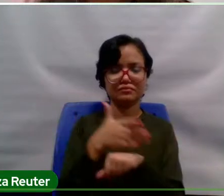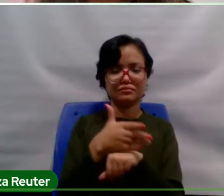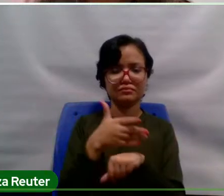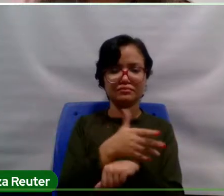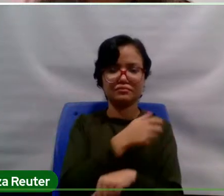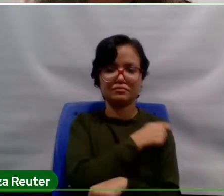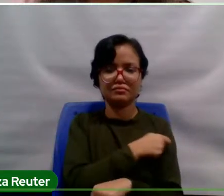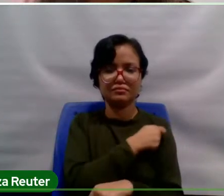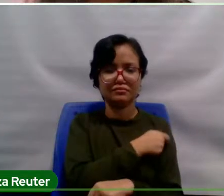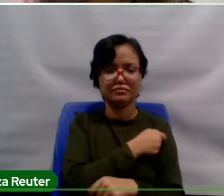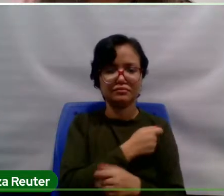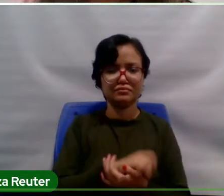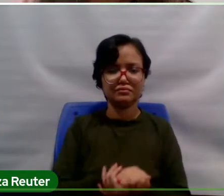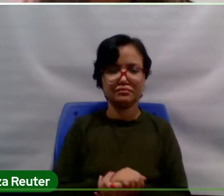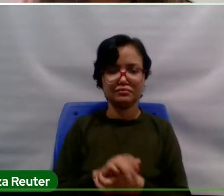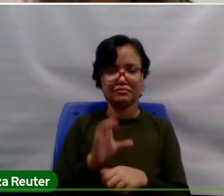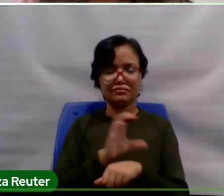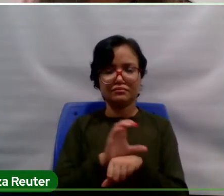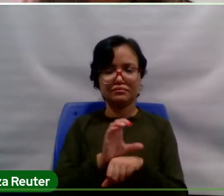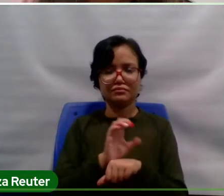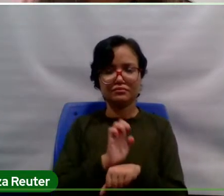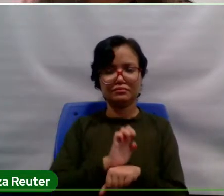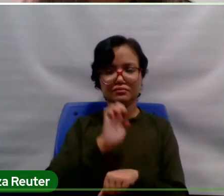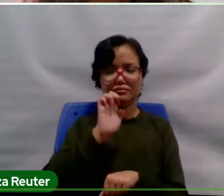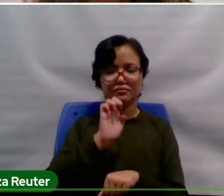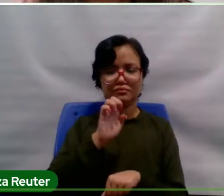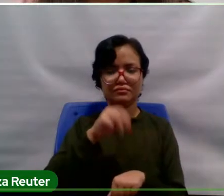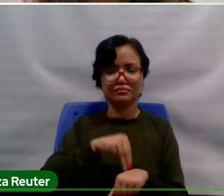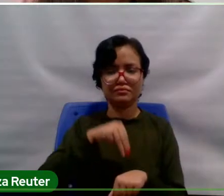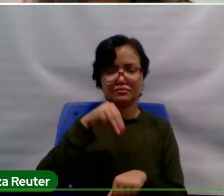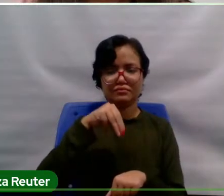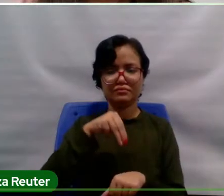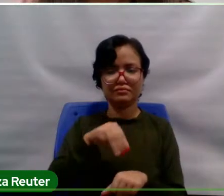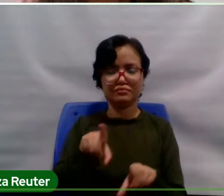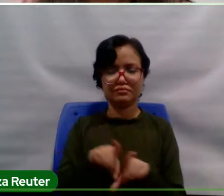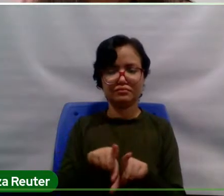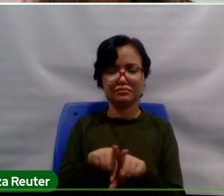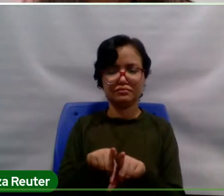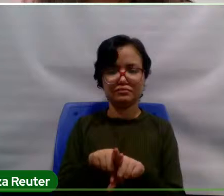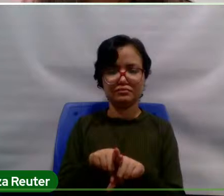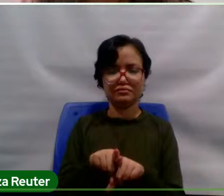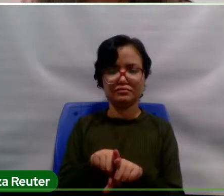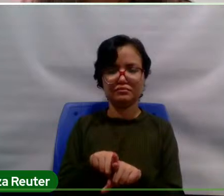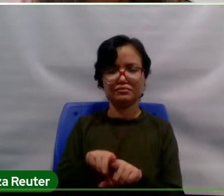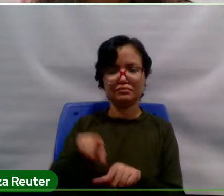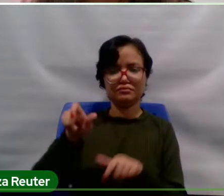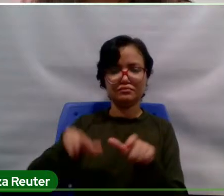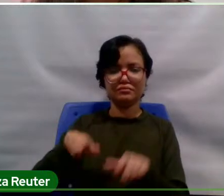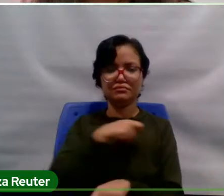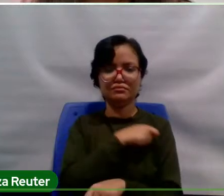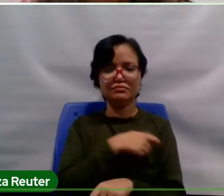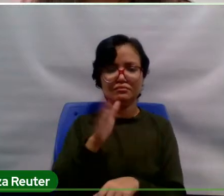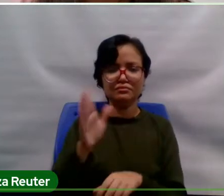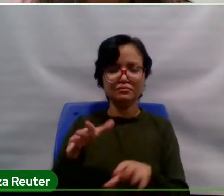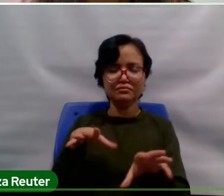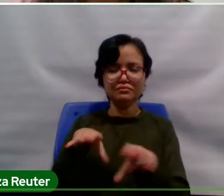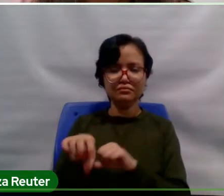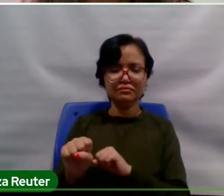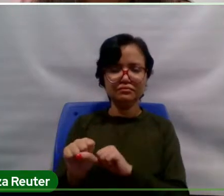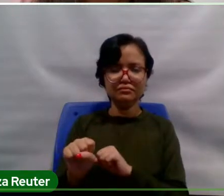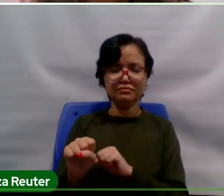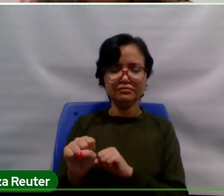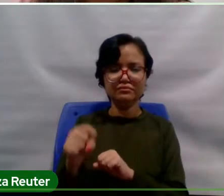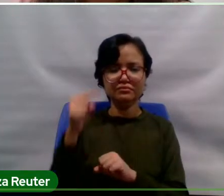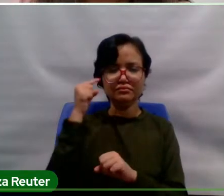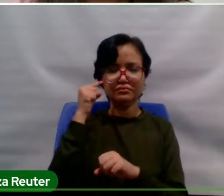ativos, de curso de especialização, mestrados, também com os egressos. Então, foi pensado com carinho